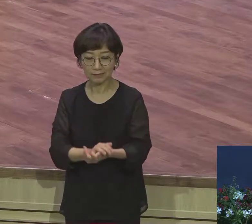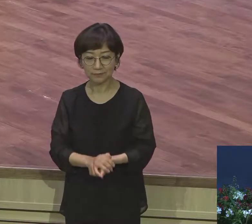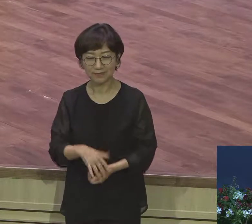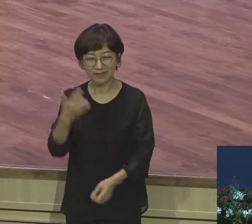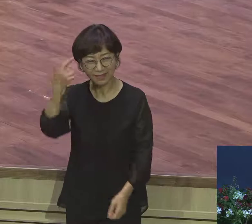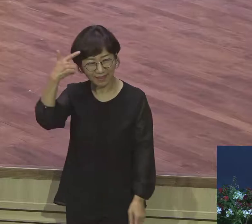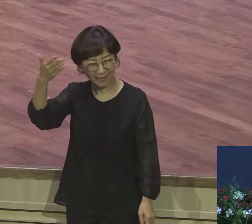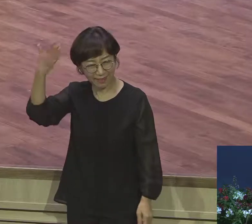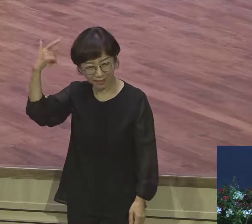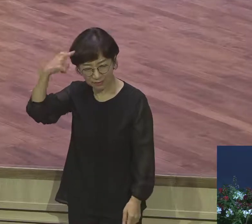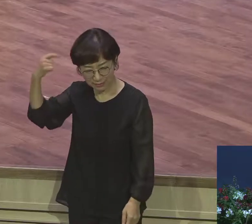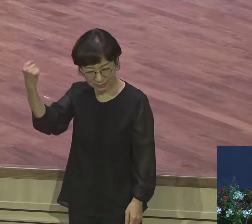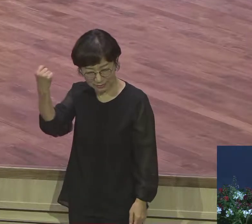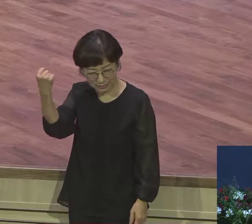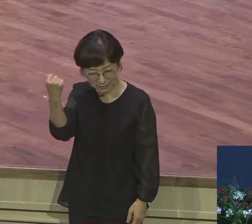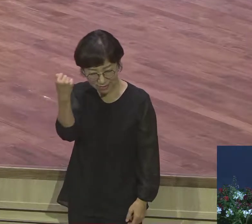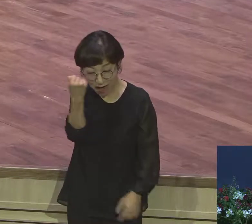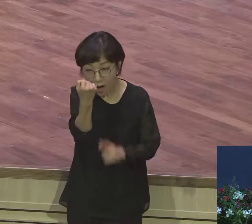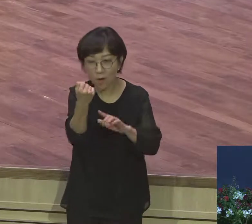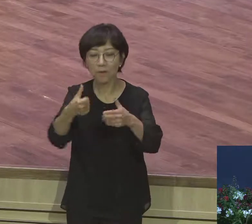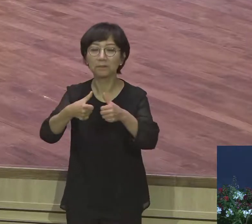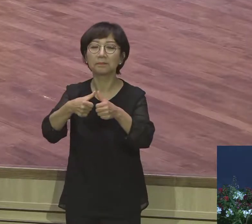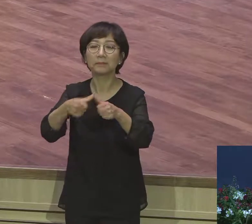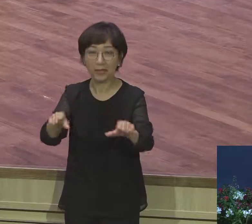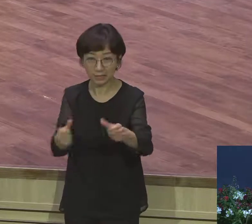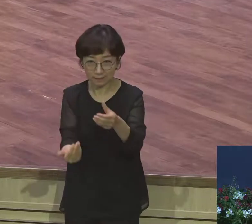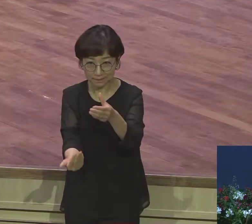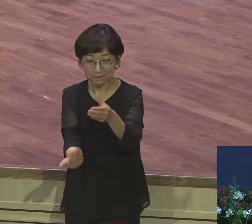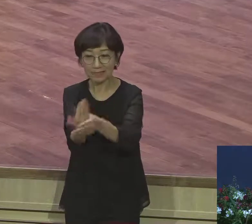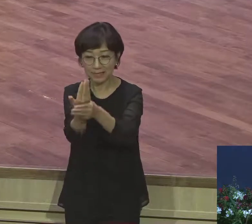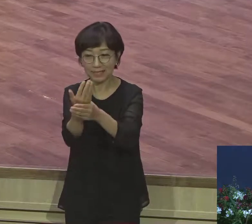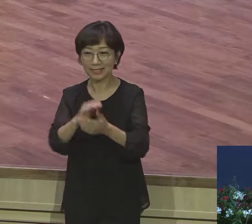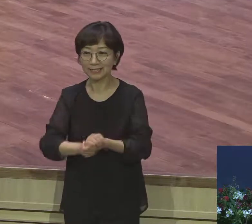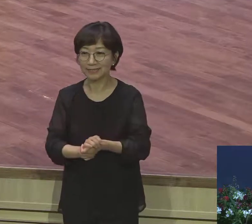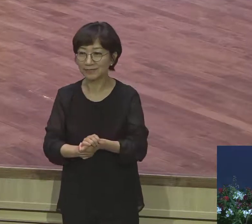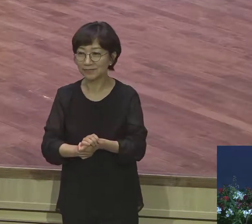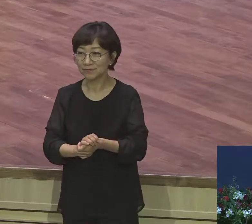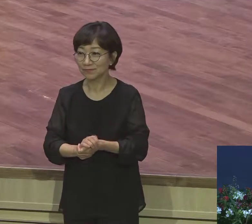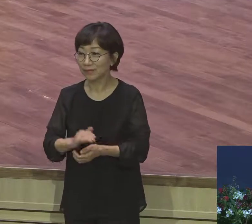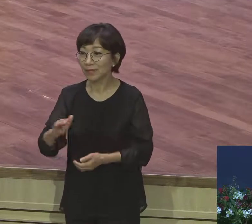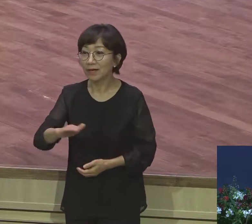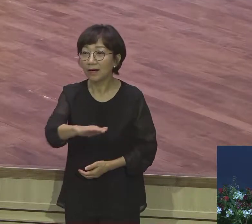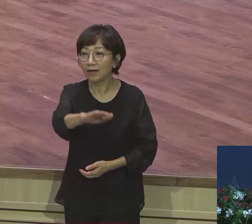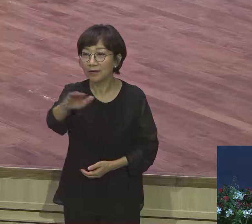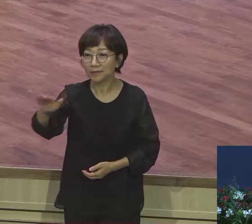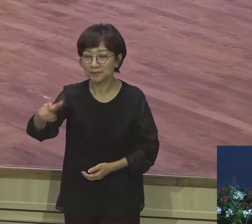여러분 예배 드리면서 나의 옛털 응답받지 못하는